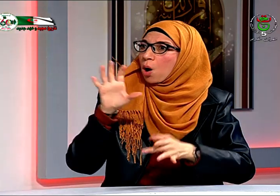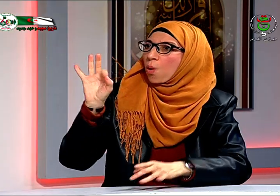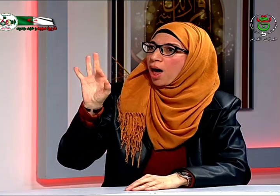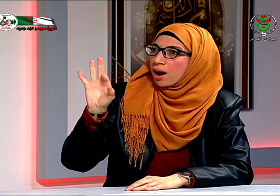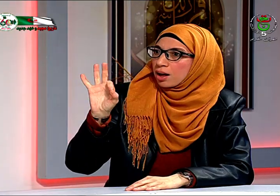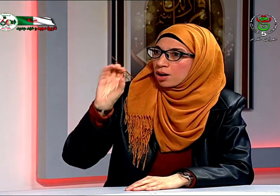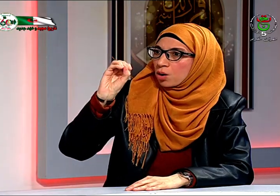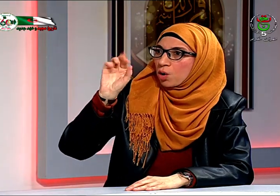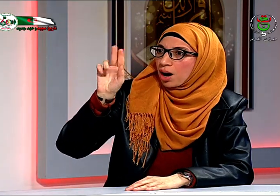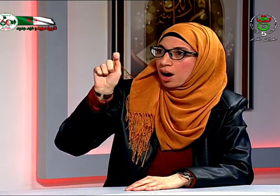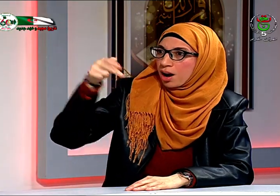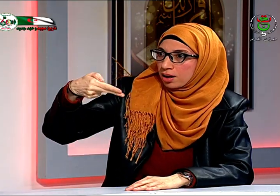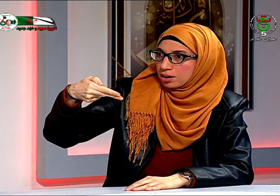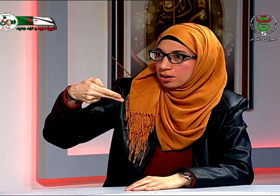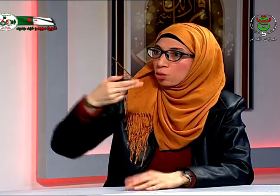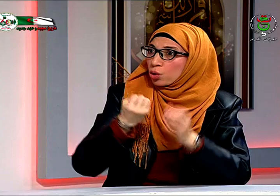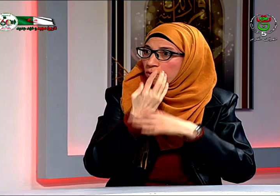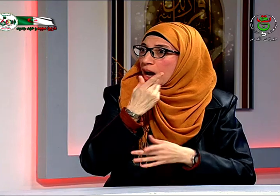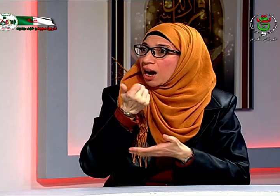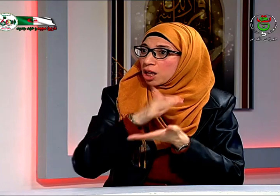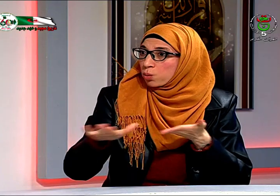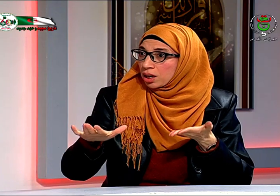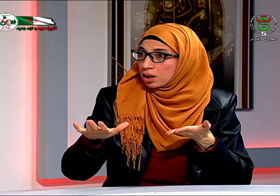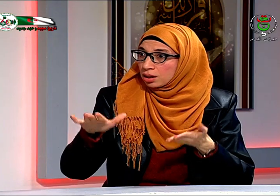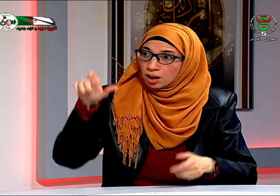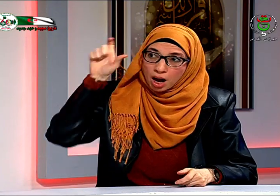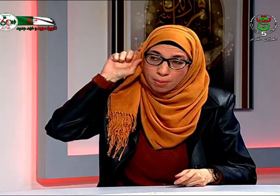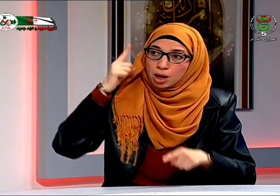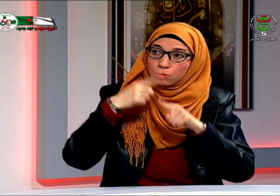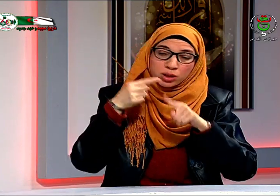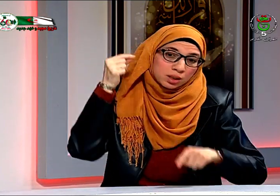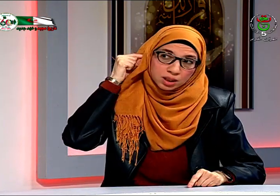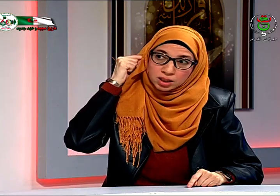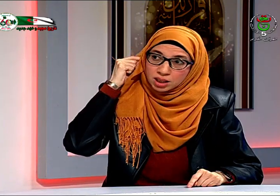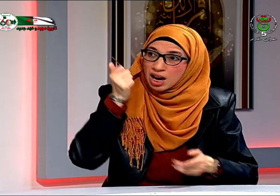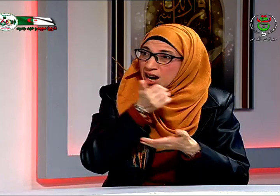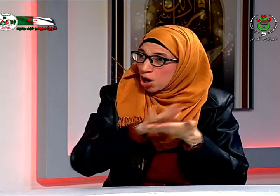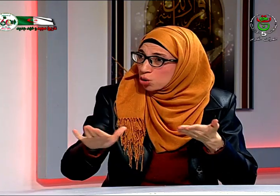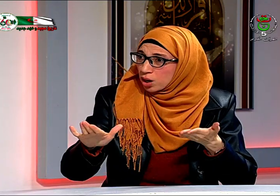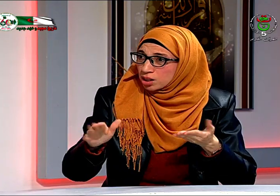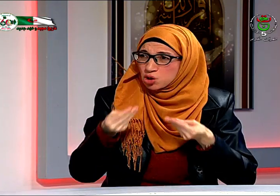كنت رحلت المركز فيه وهرا كان مركز يعني مجاني حتى